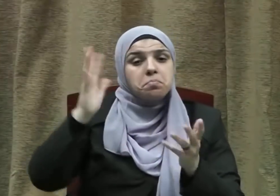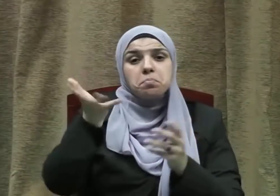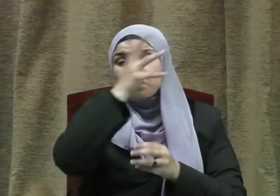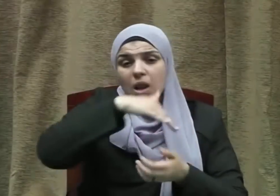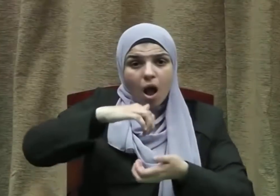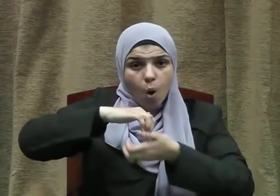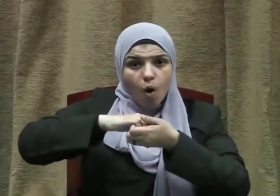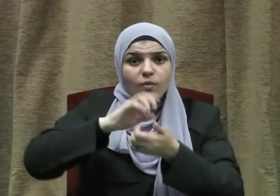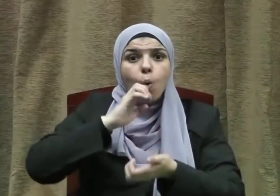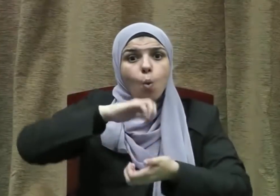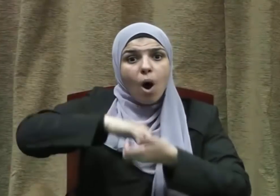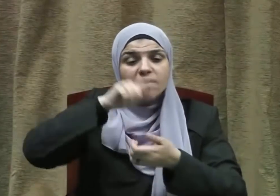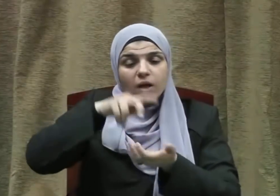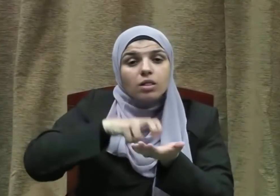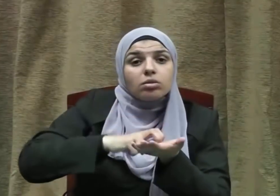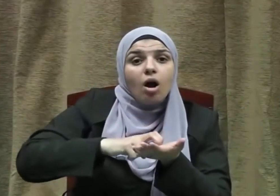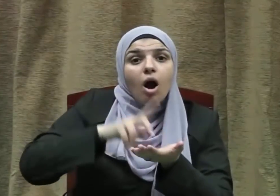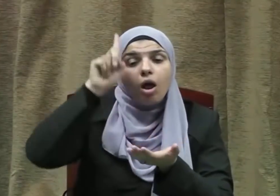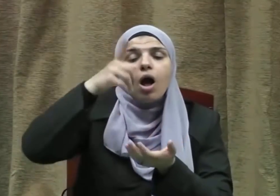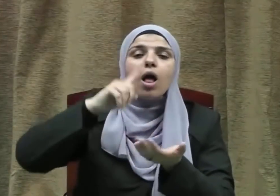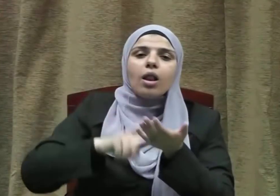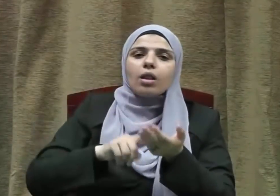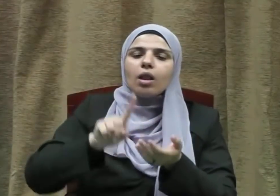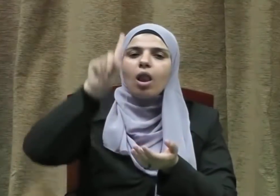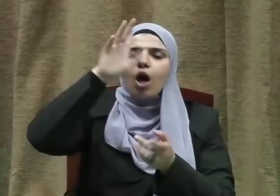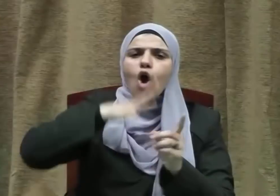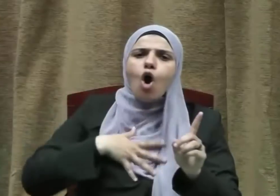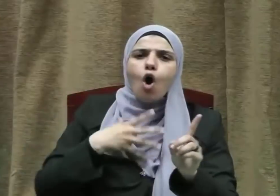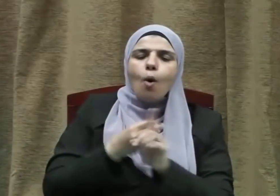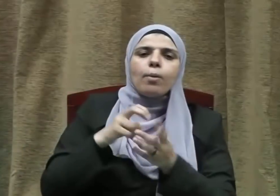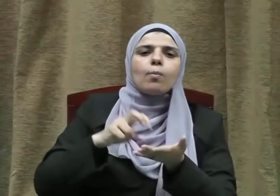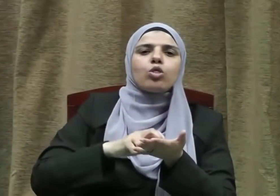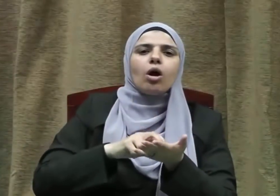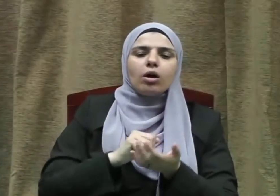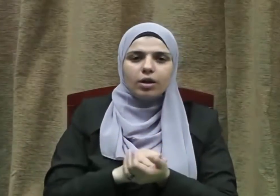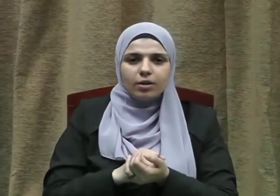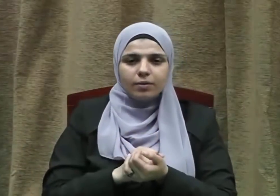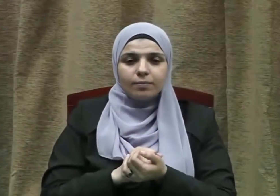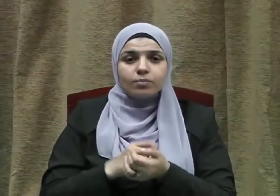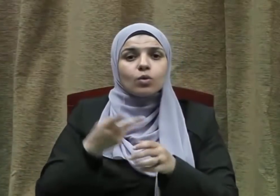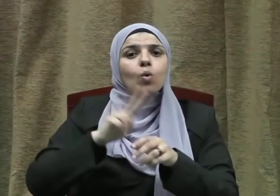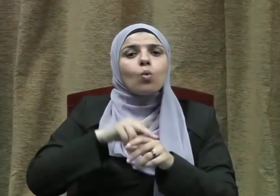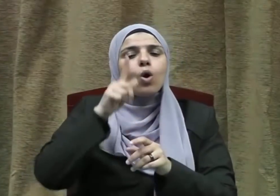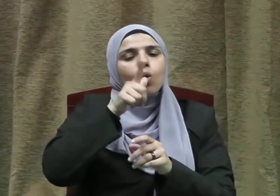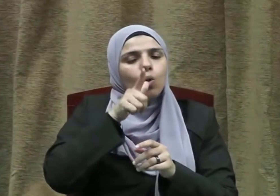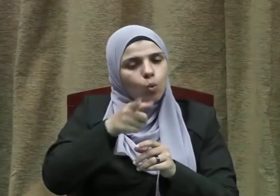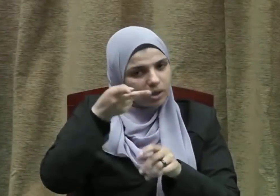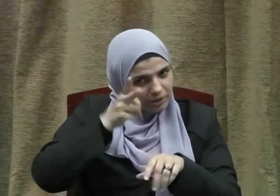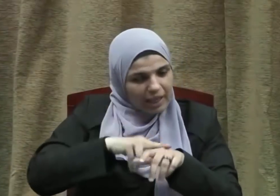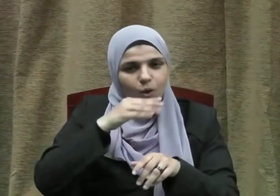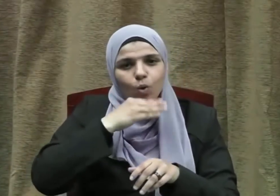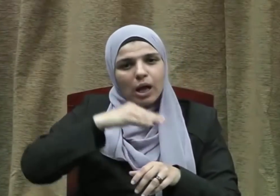بعهده واتقى فإن الله يحب المتقين ويقول جل شأنه